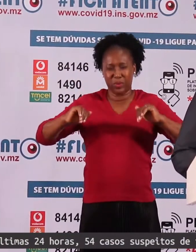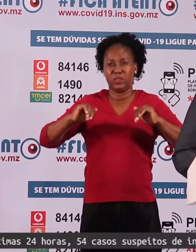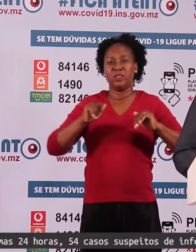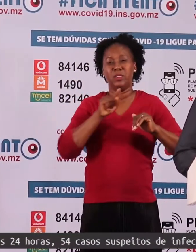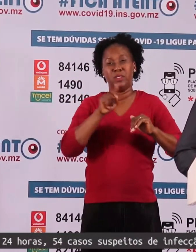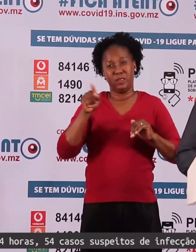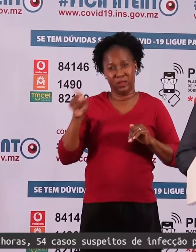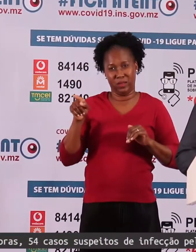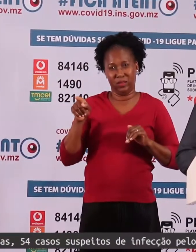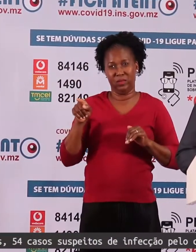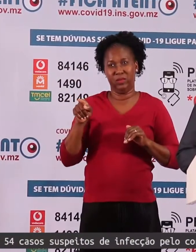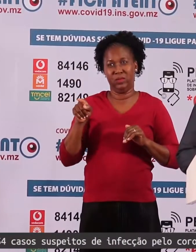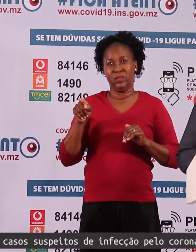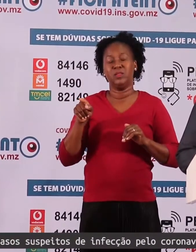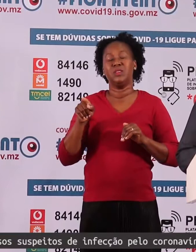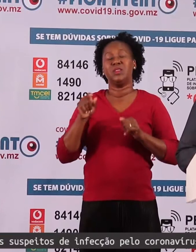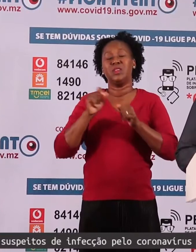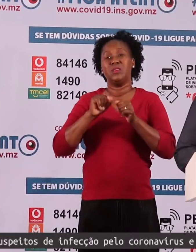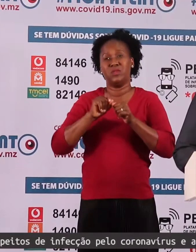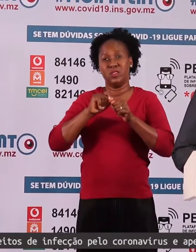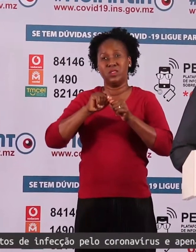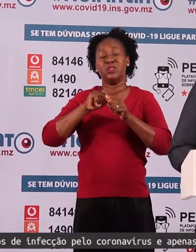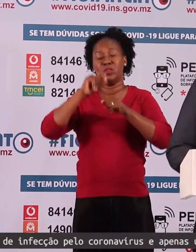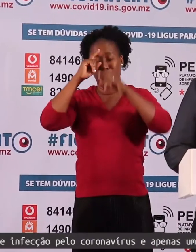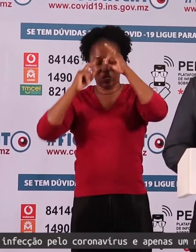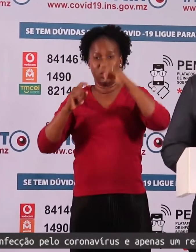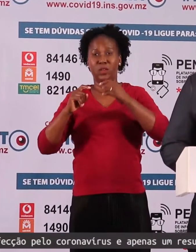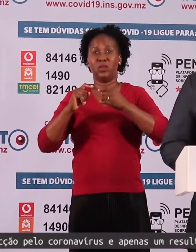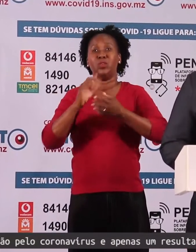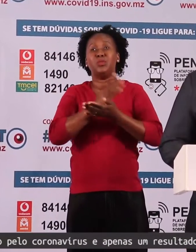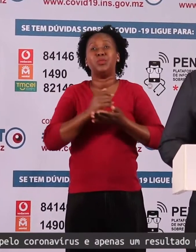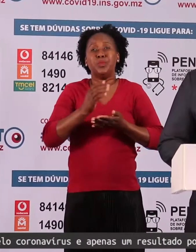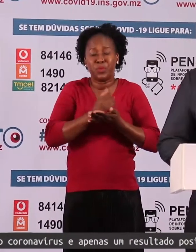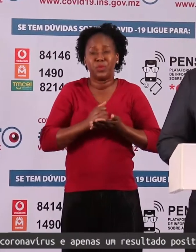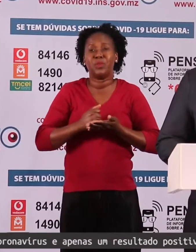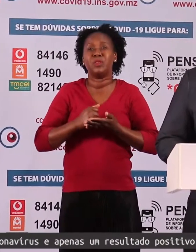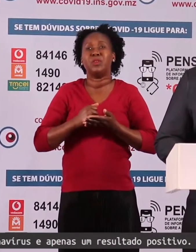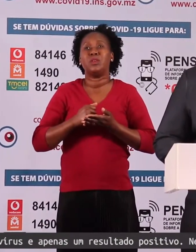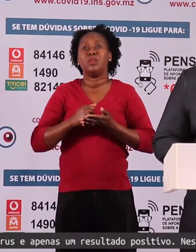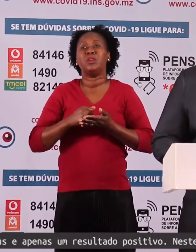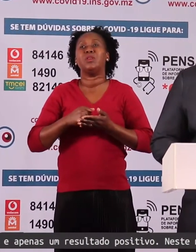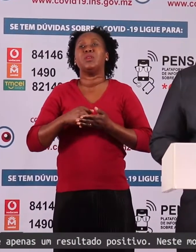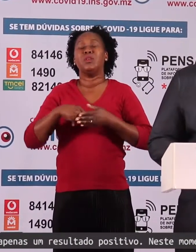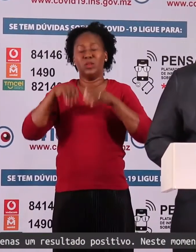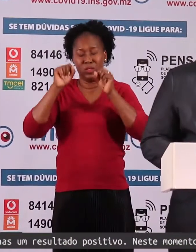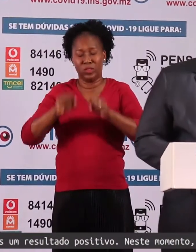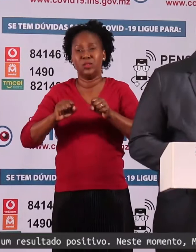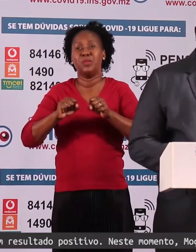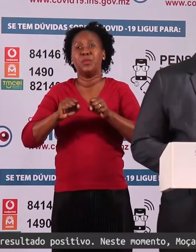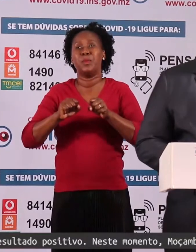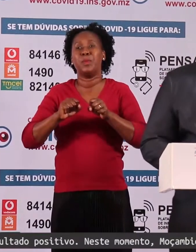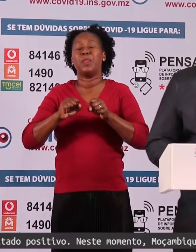exerçam atividade remunerada de transporte de passageiros não são abrangidos pela obrigatividade de uso,